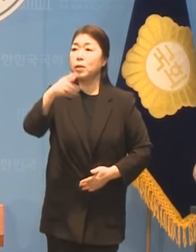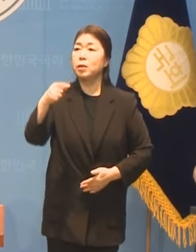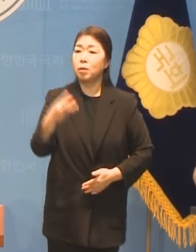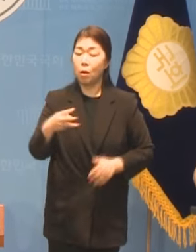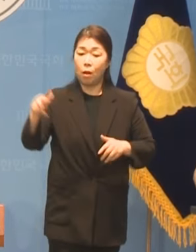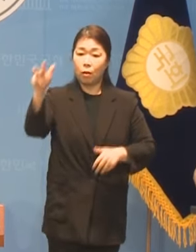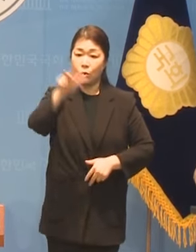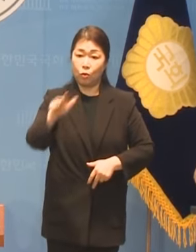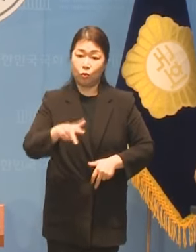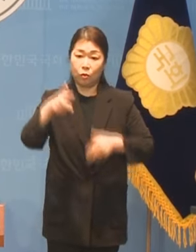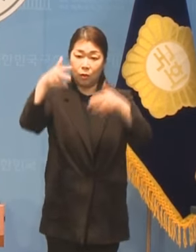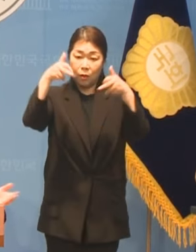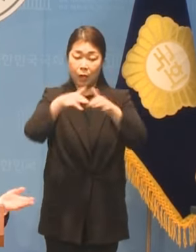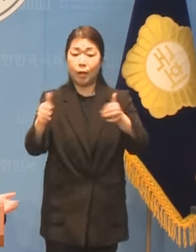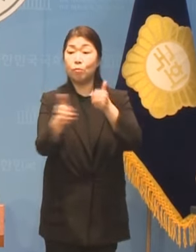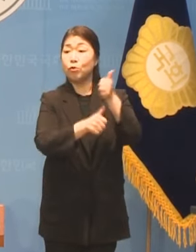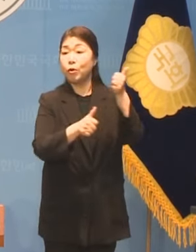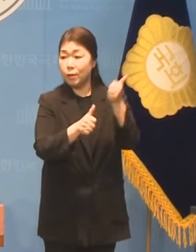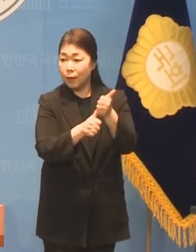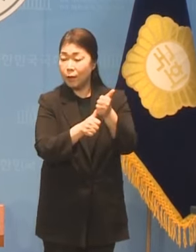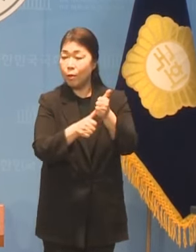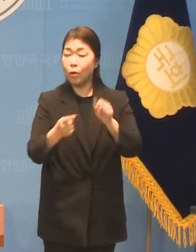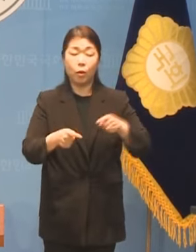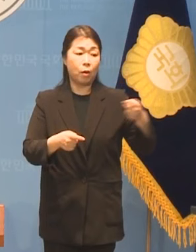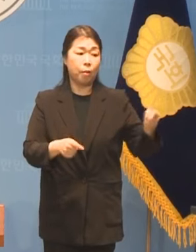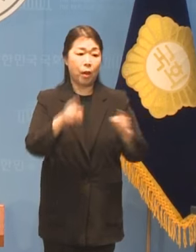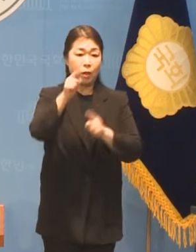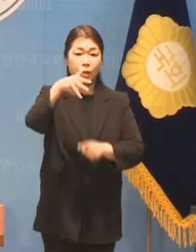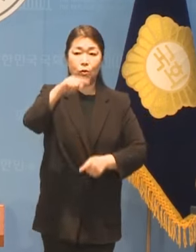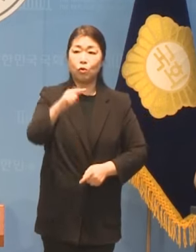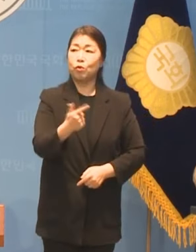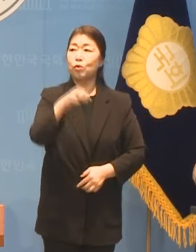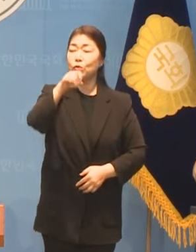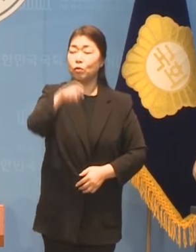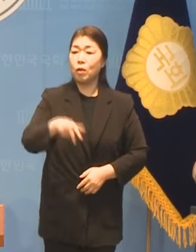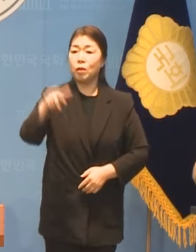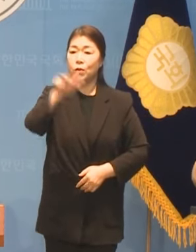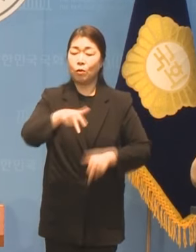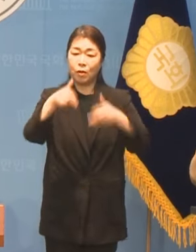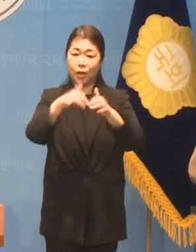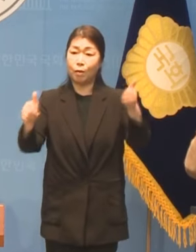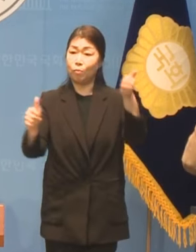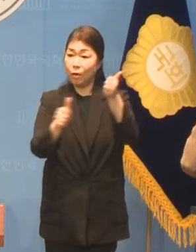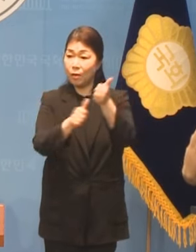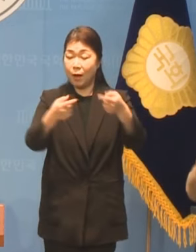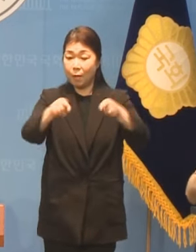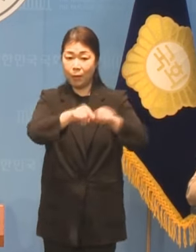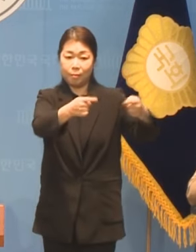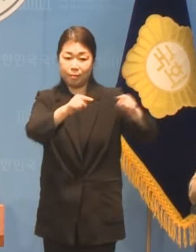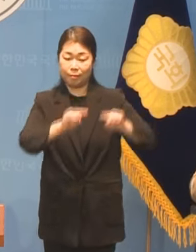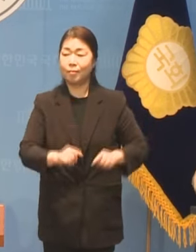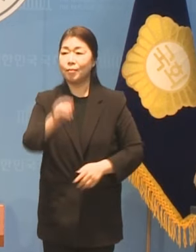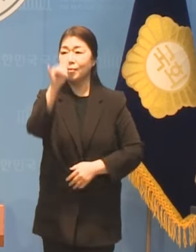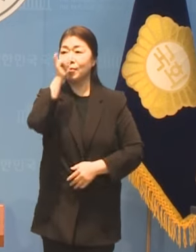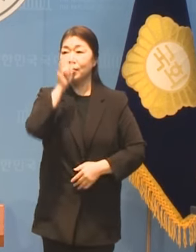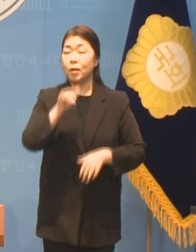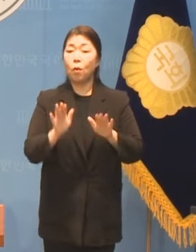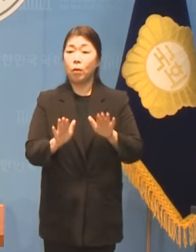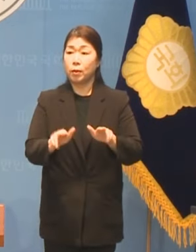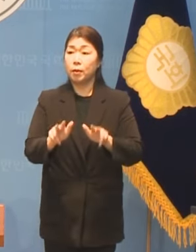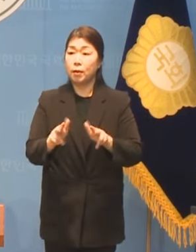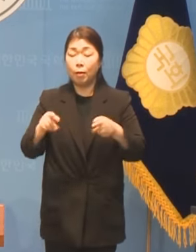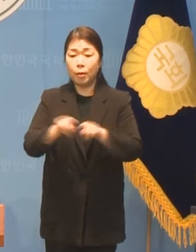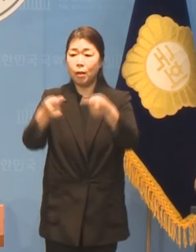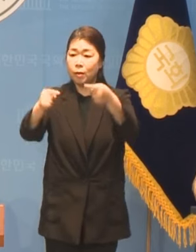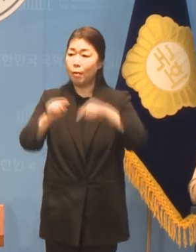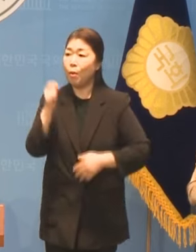부위원장님 계시고요 그리고 그 옆에 이춘우 전 전국장애인위원회 부위원장님 함께 하셨습니다 그리고 오늘 이 자리에는